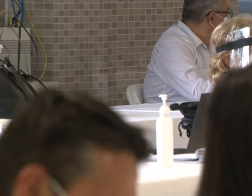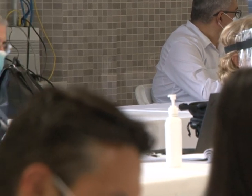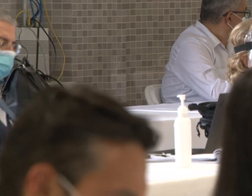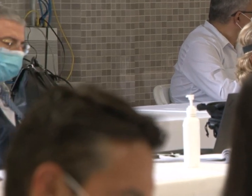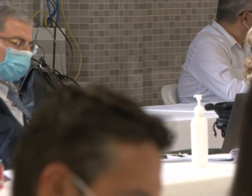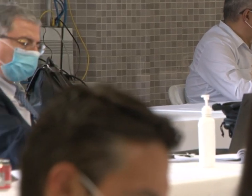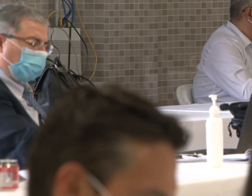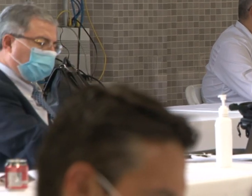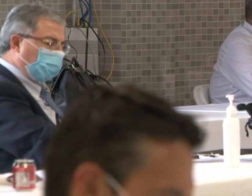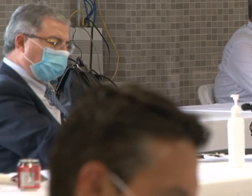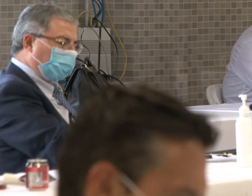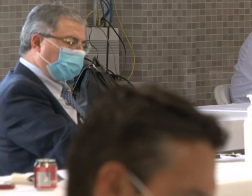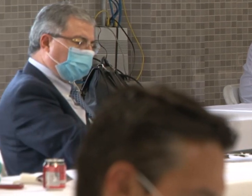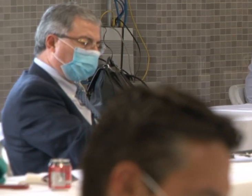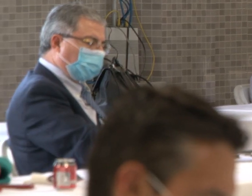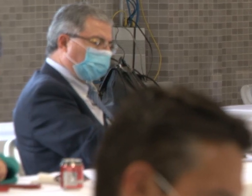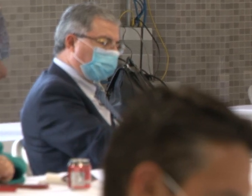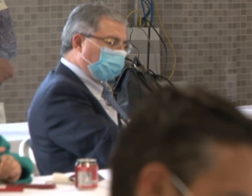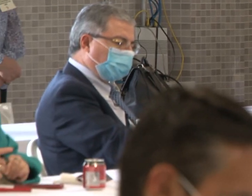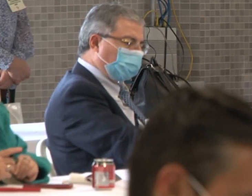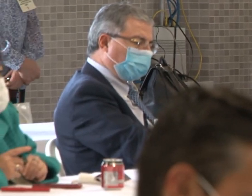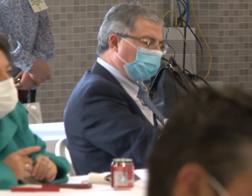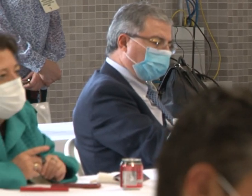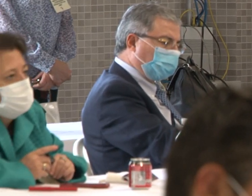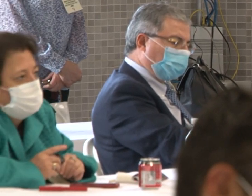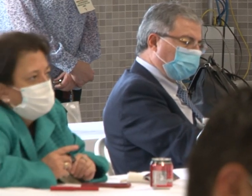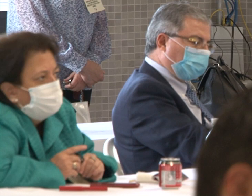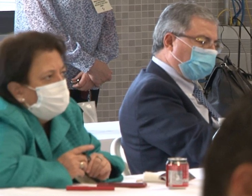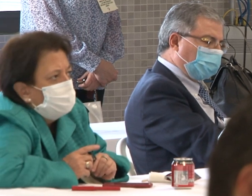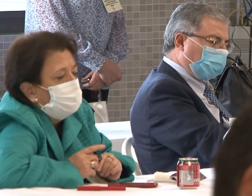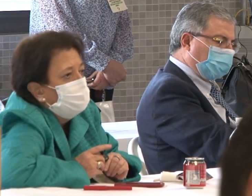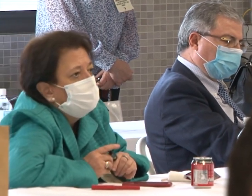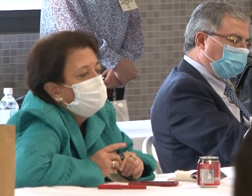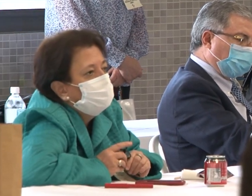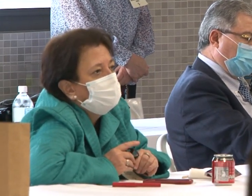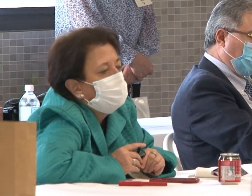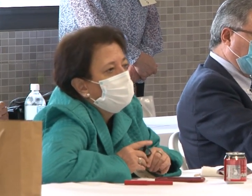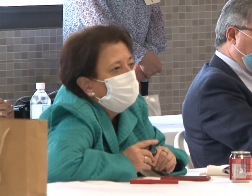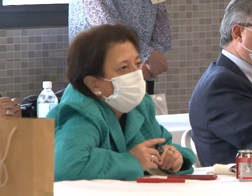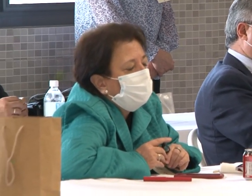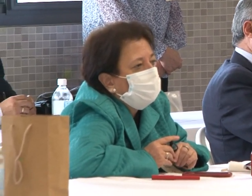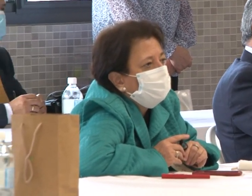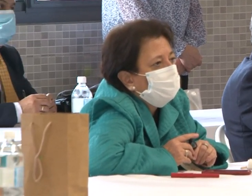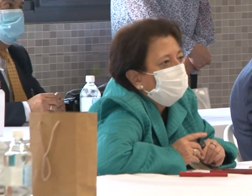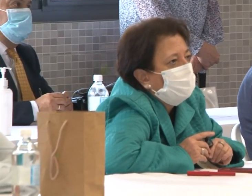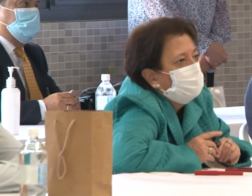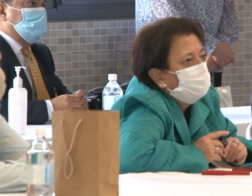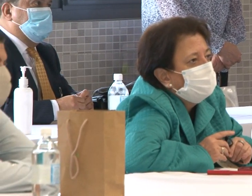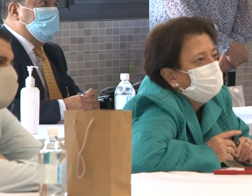que hoy nos estamos dando, como, como país. Me comprometo a participar